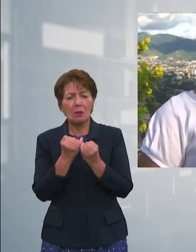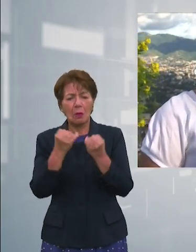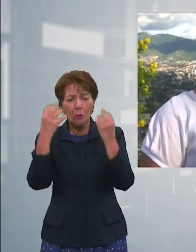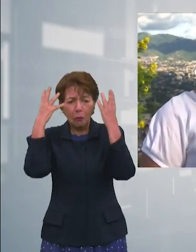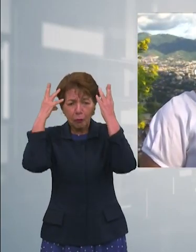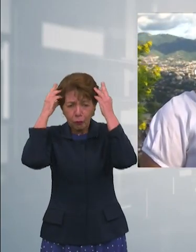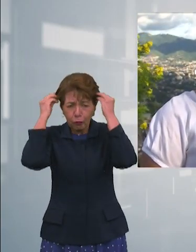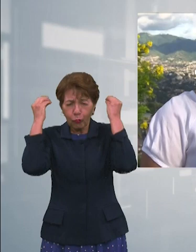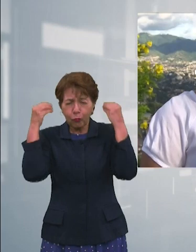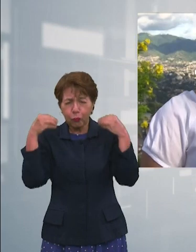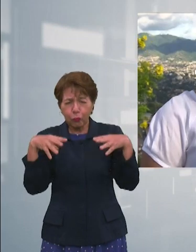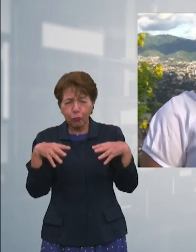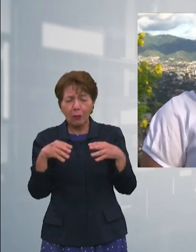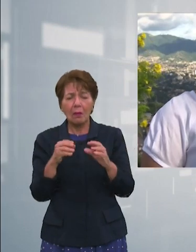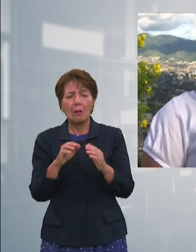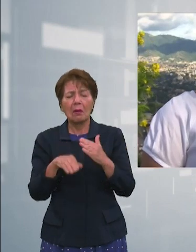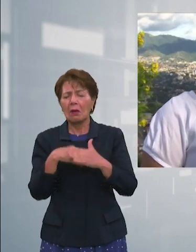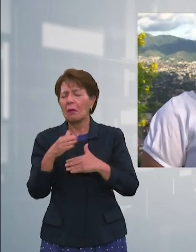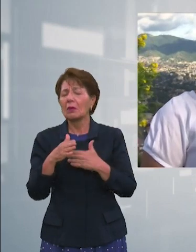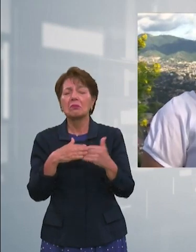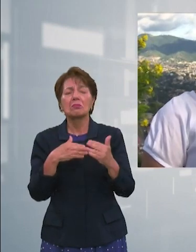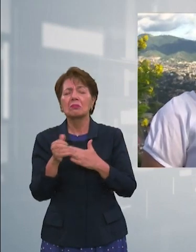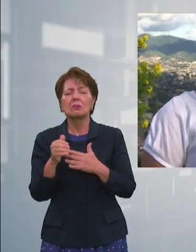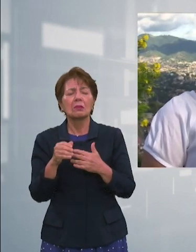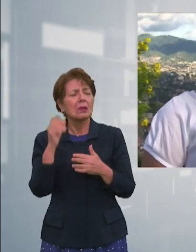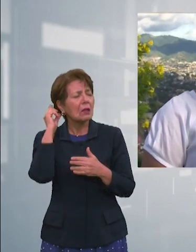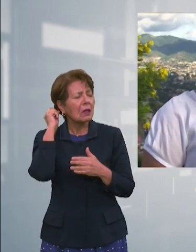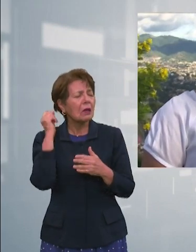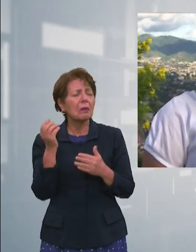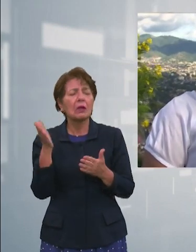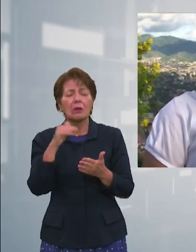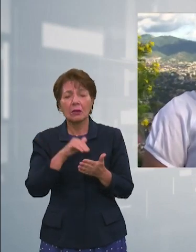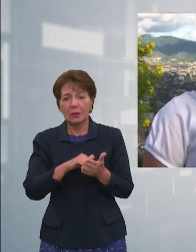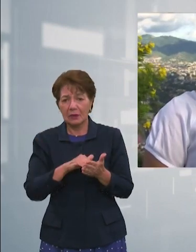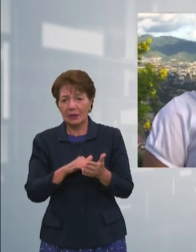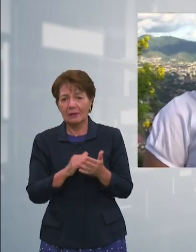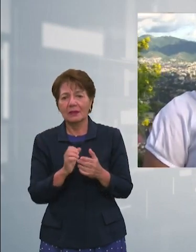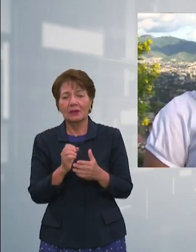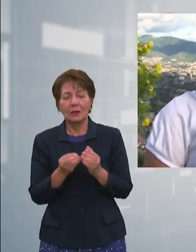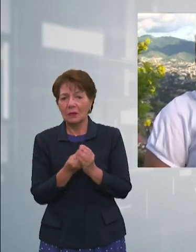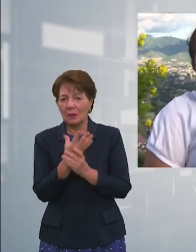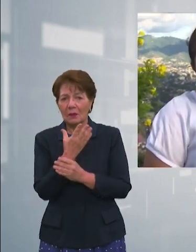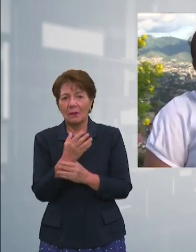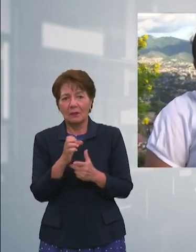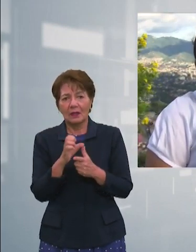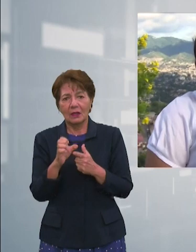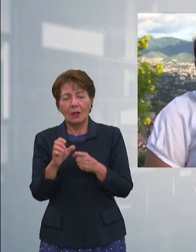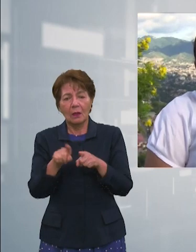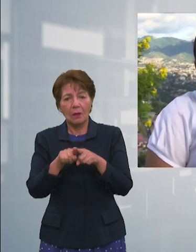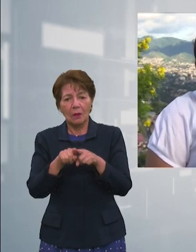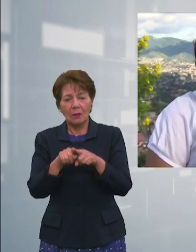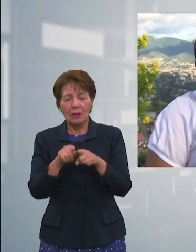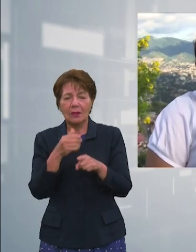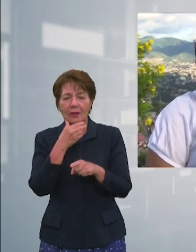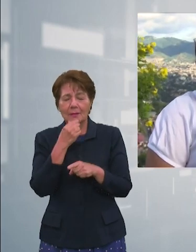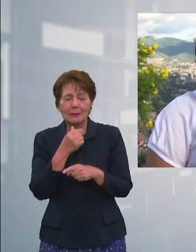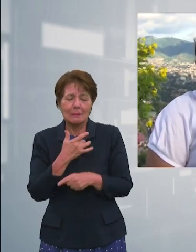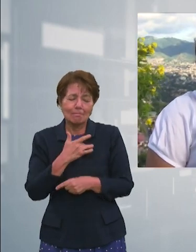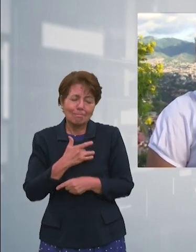Entonces les decía yo, no, no importa, el pelo crece, ahí déjenlo. Entonces mis hermanos a veces se ponían bien tristes. Y yo les